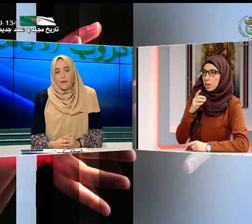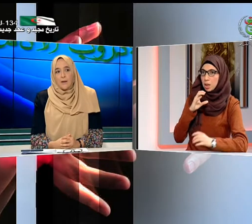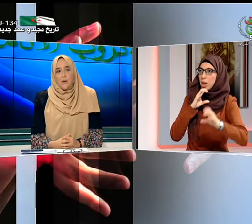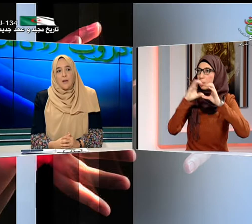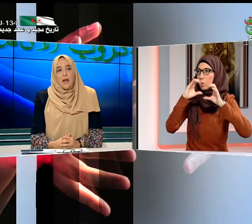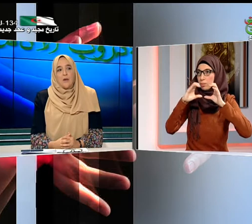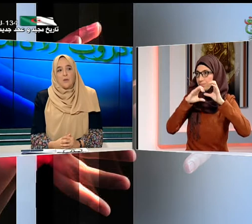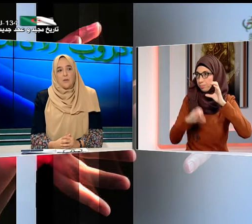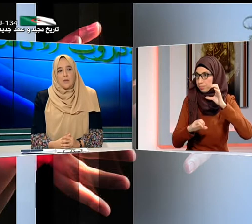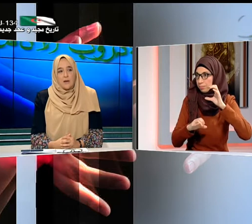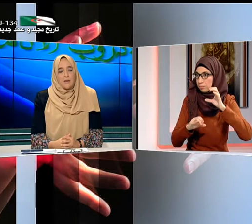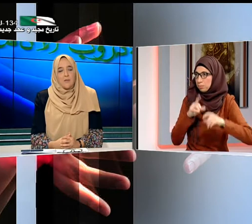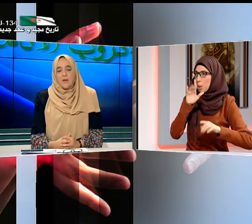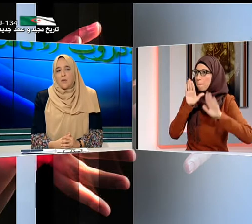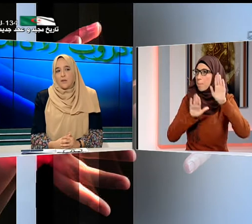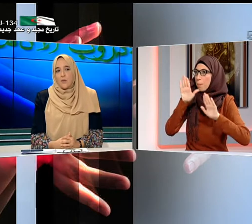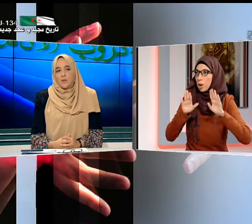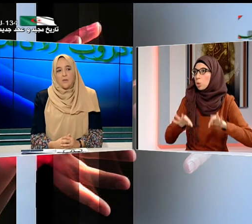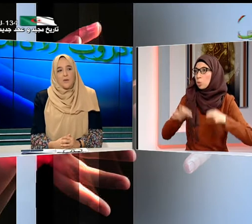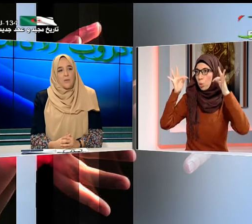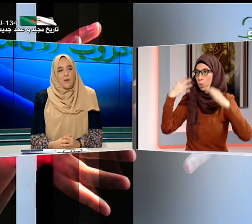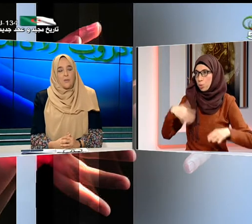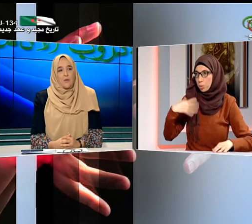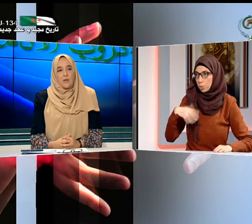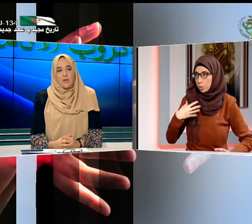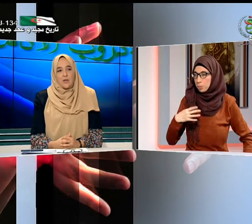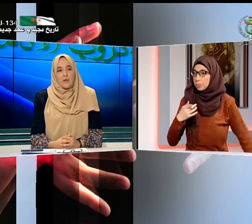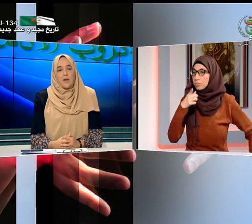الأكبر أن الأستاذ لم يكن يتواصل معنا بلغة إشارية كان